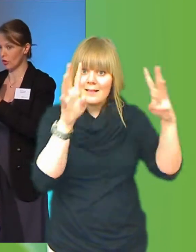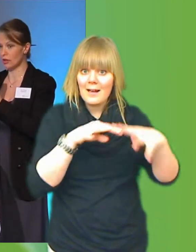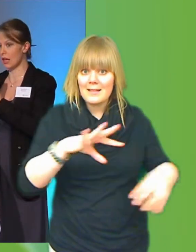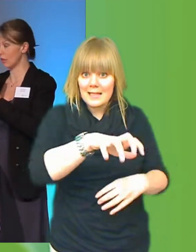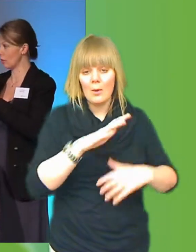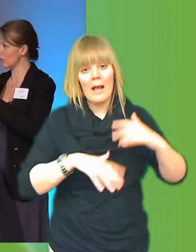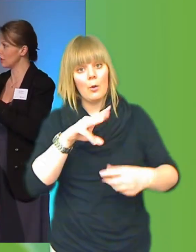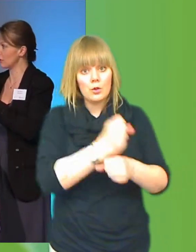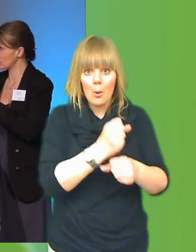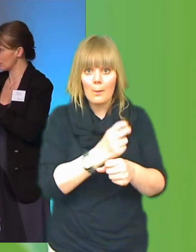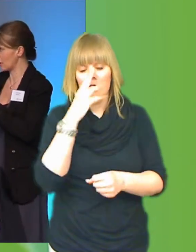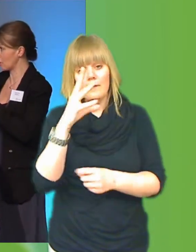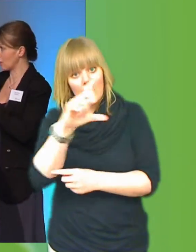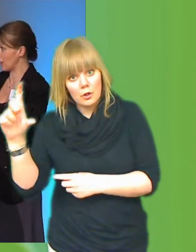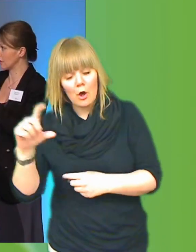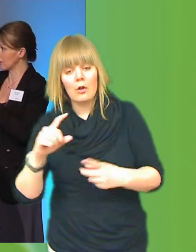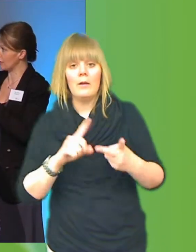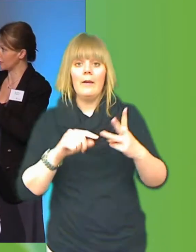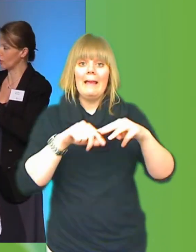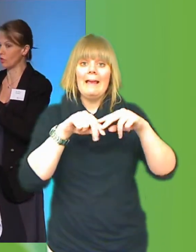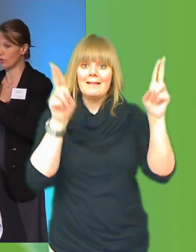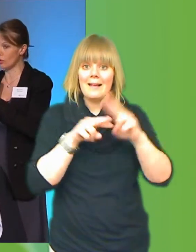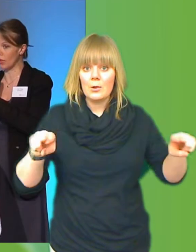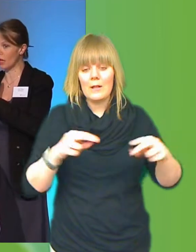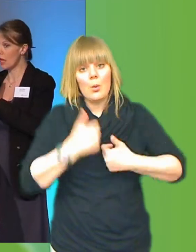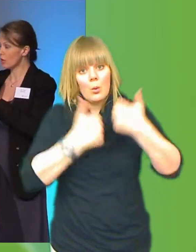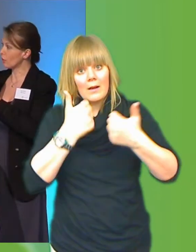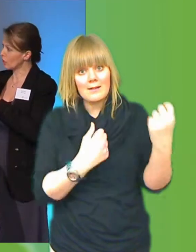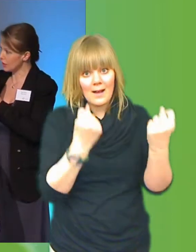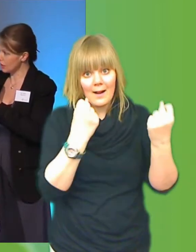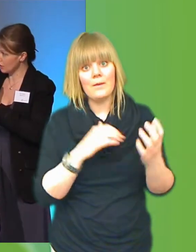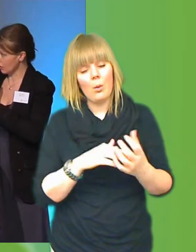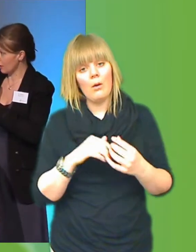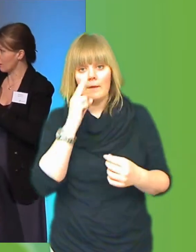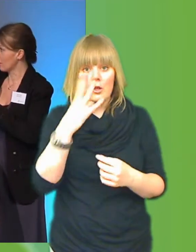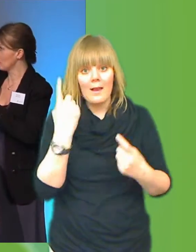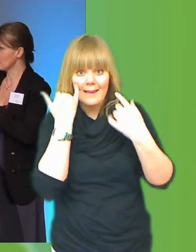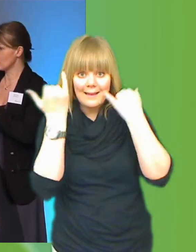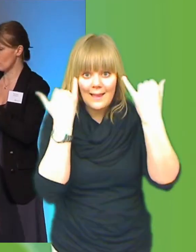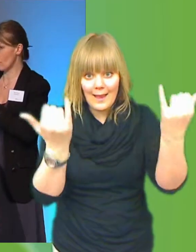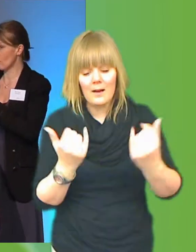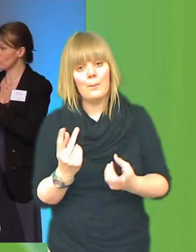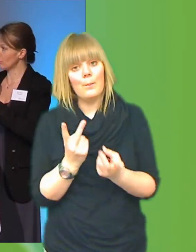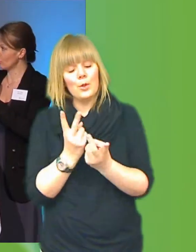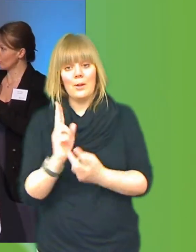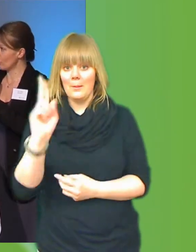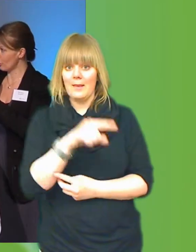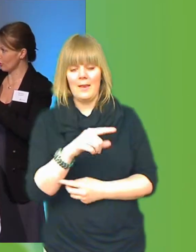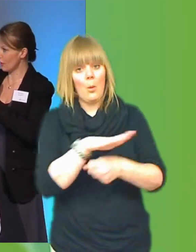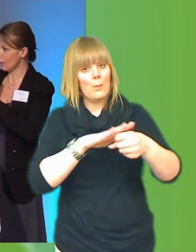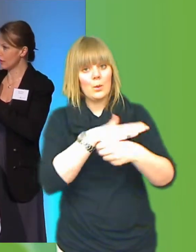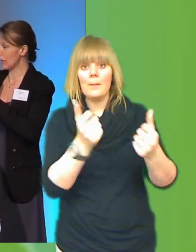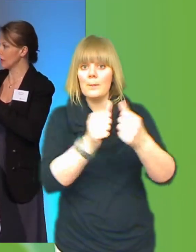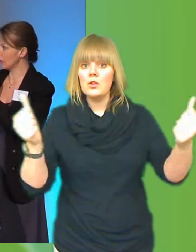företag, det handlar om internationell konkurrenskraft och innovationer. Så frågan egentligen är mycket större. ju